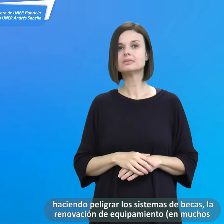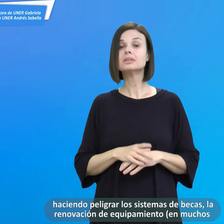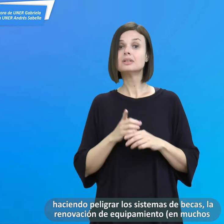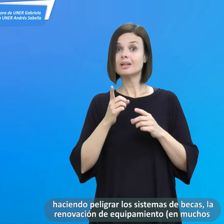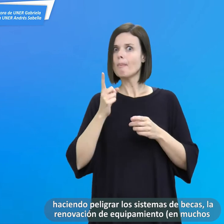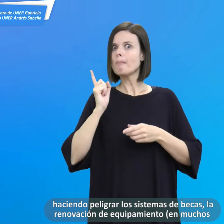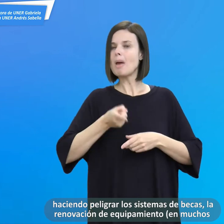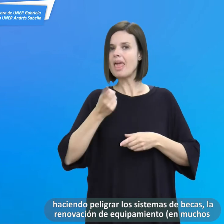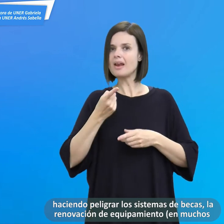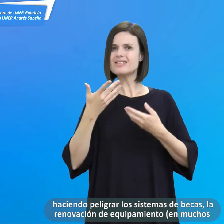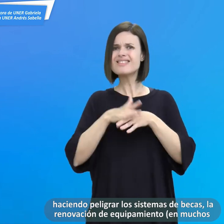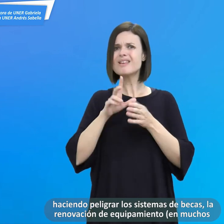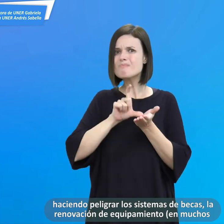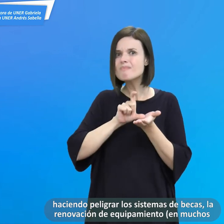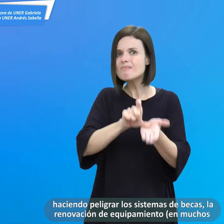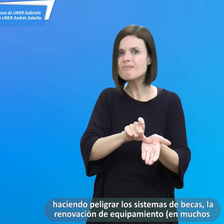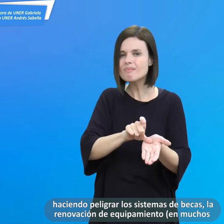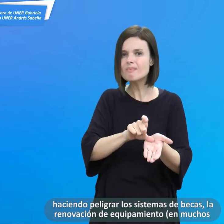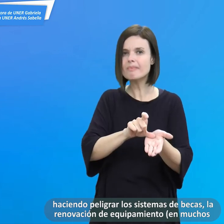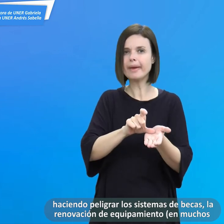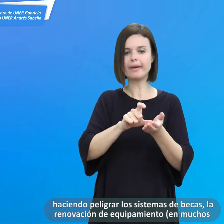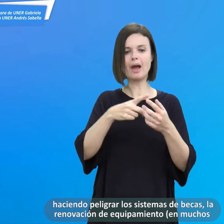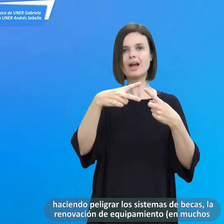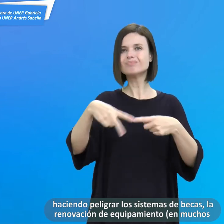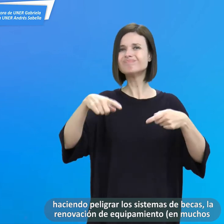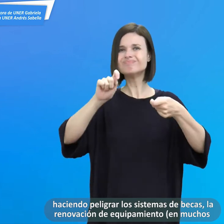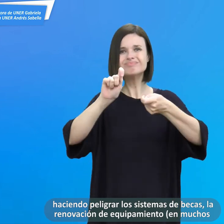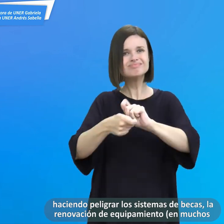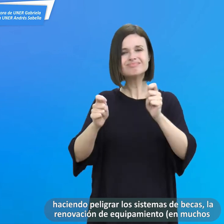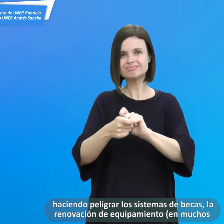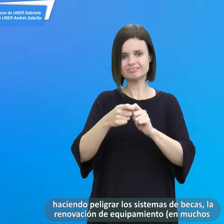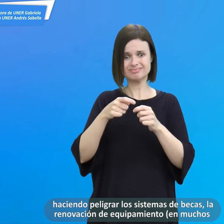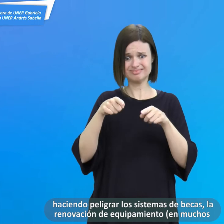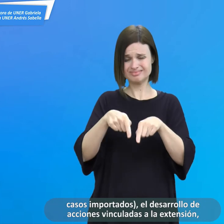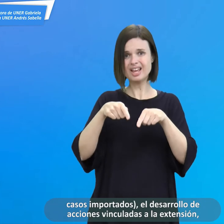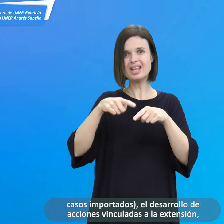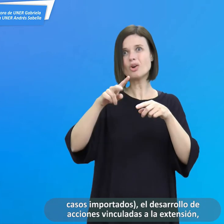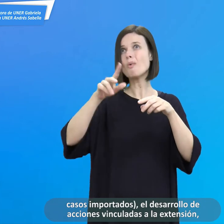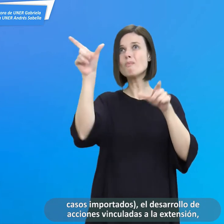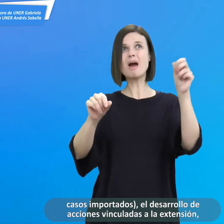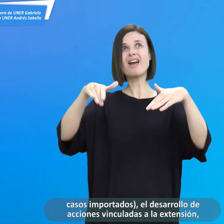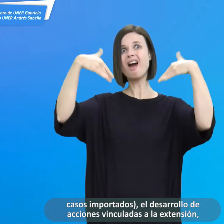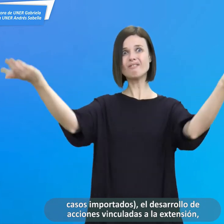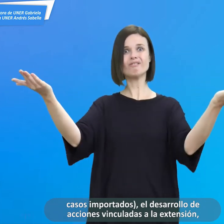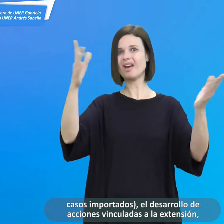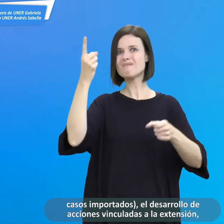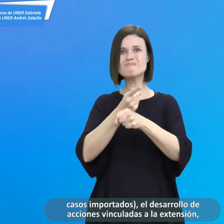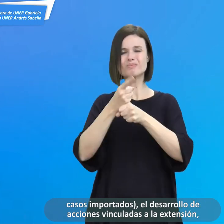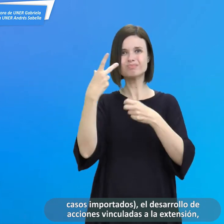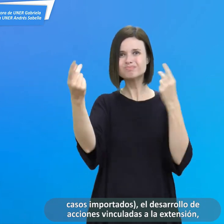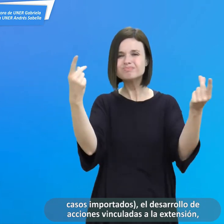nacionales, haciendo peligrar los sistemas de becas, la renovación de equipamiento, en muchos casos